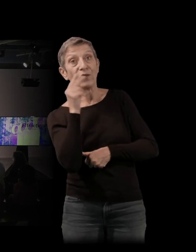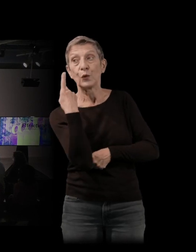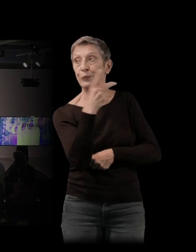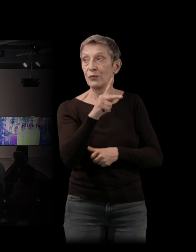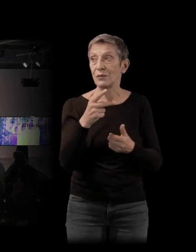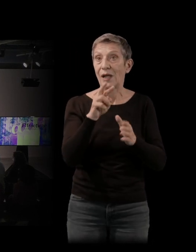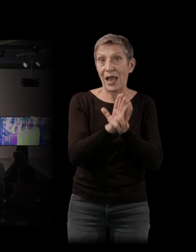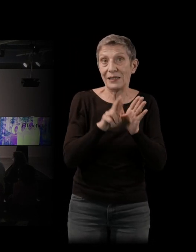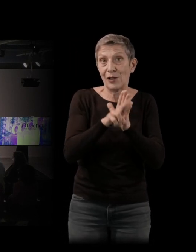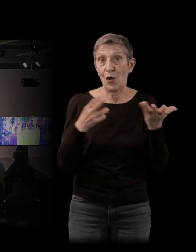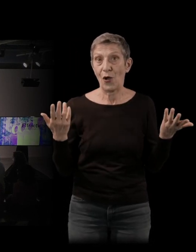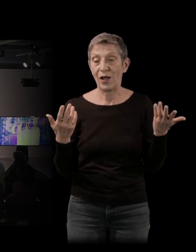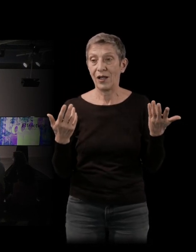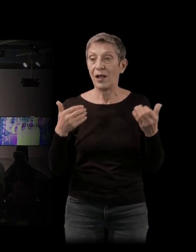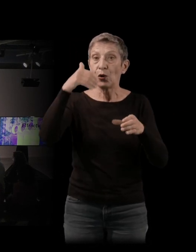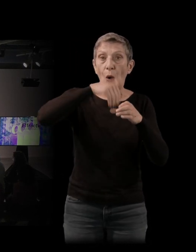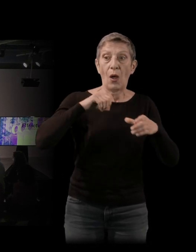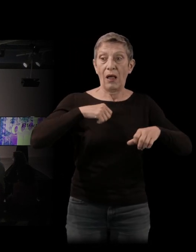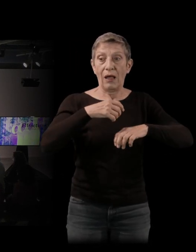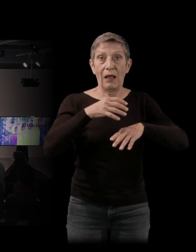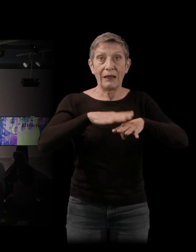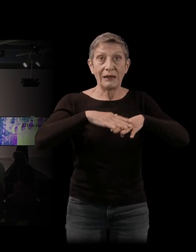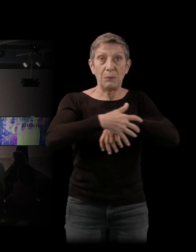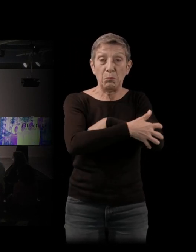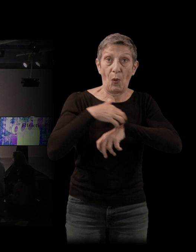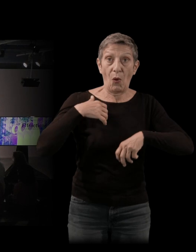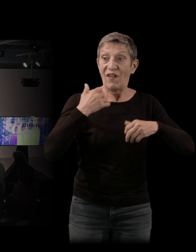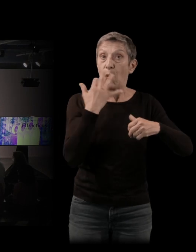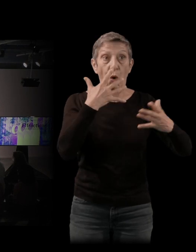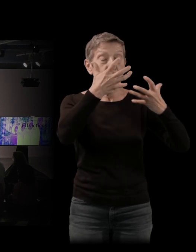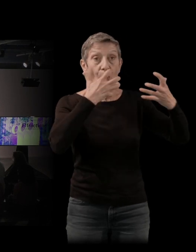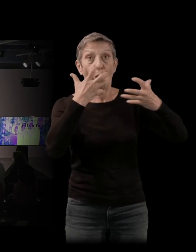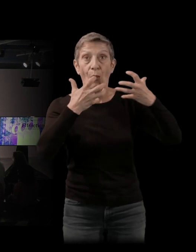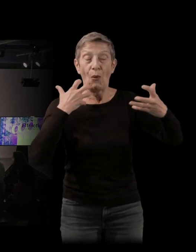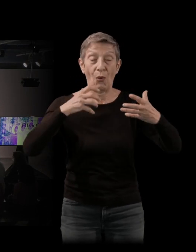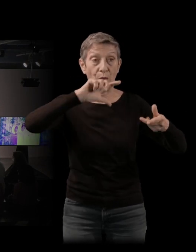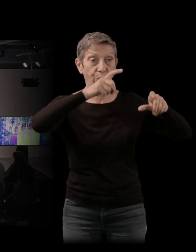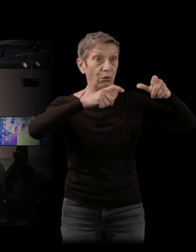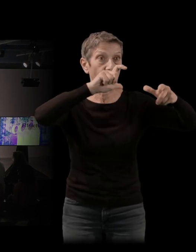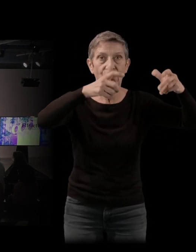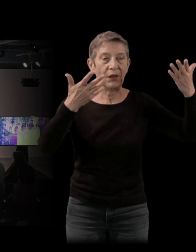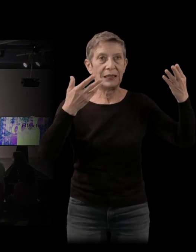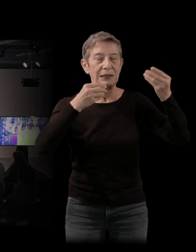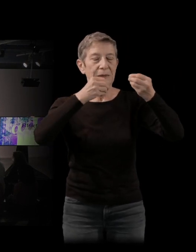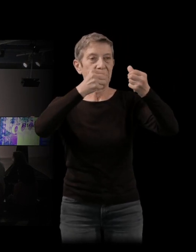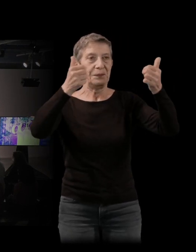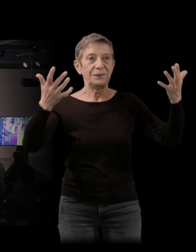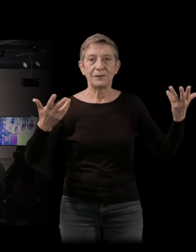Et donc, il y a ces favelas très colorées, complètement fantasmagoriques. On le sait, ce n pas les vraies favelas.